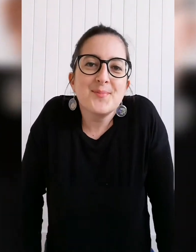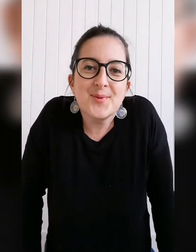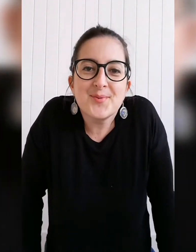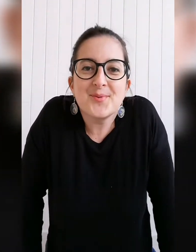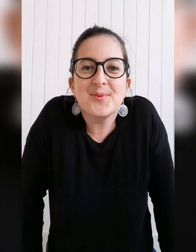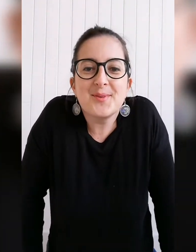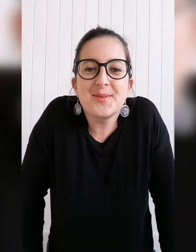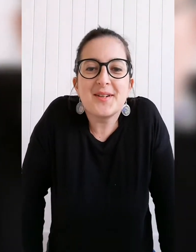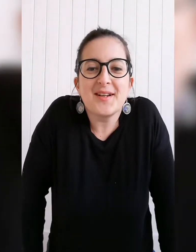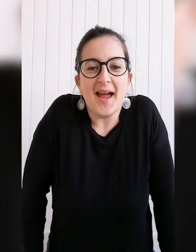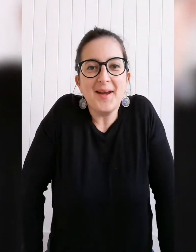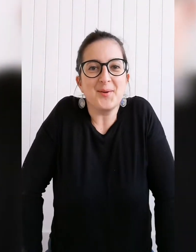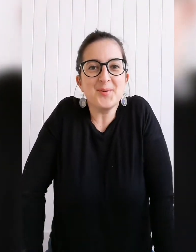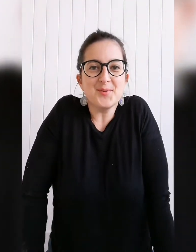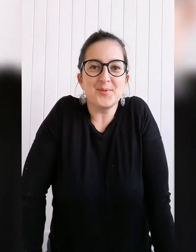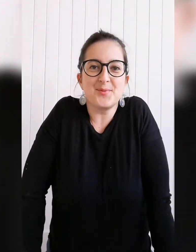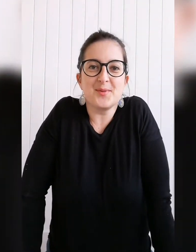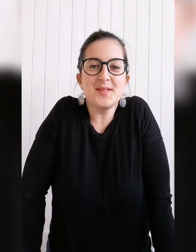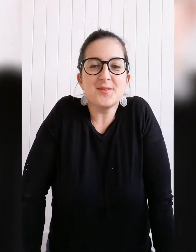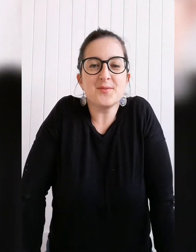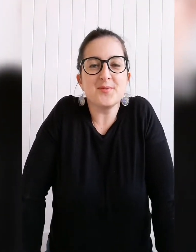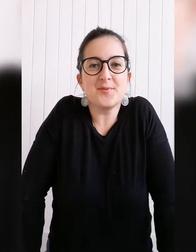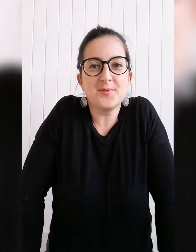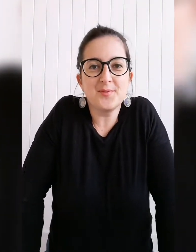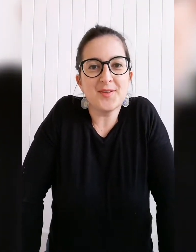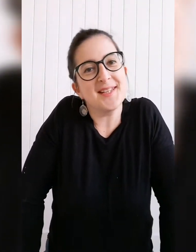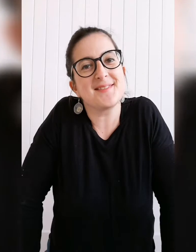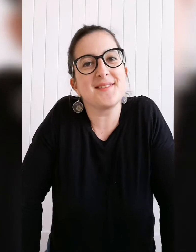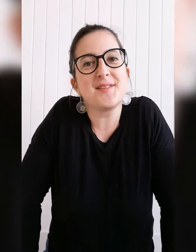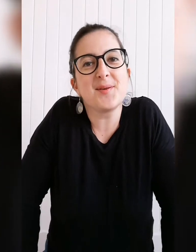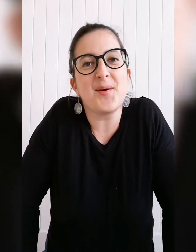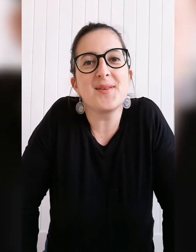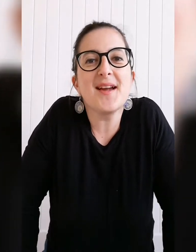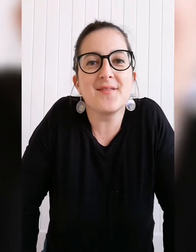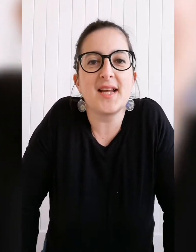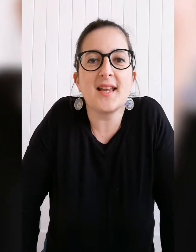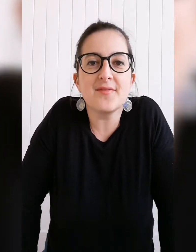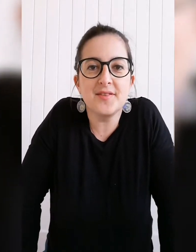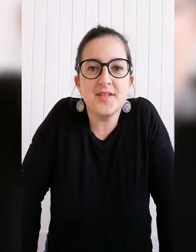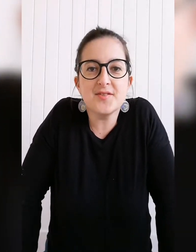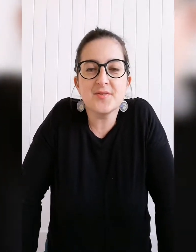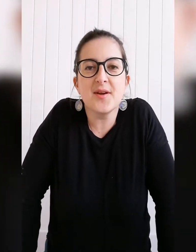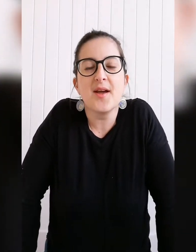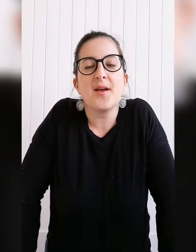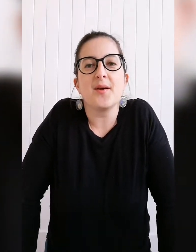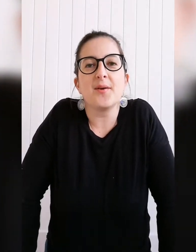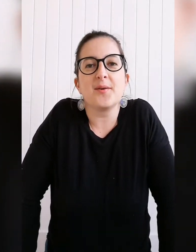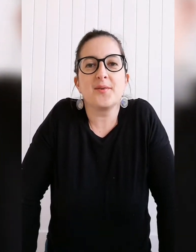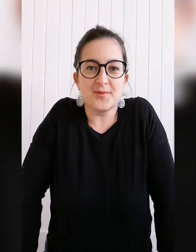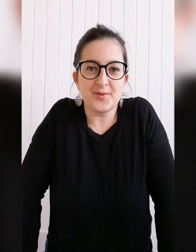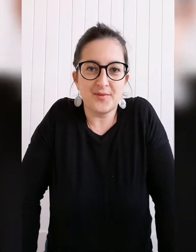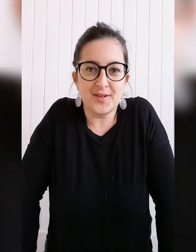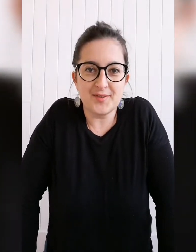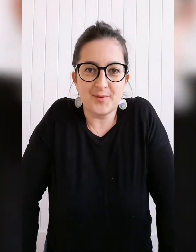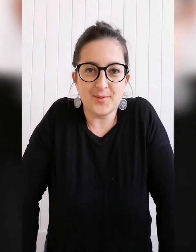bonjour alors aujourd'hui je vous félicine en lien avec l'affiche que vous retrouverez sur